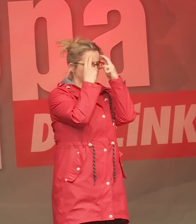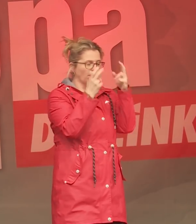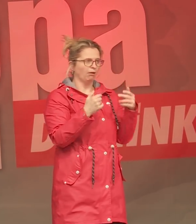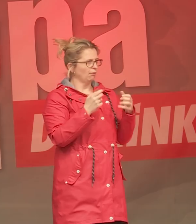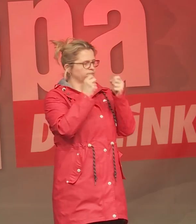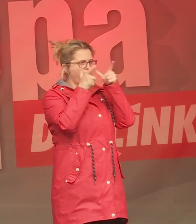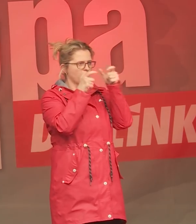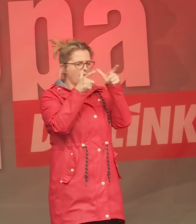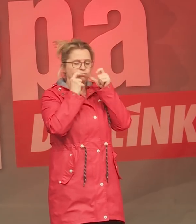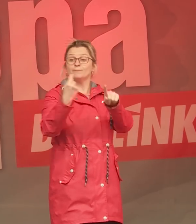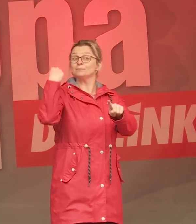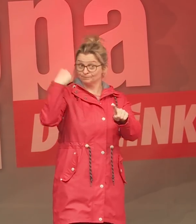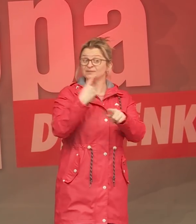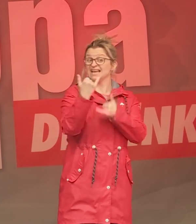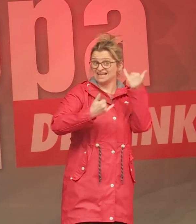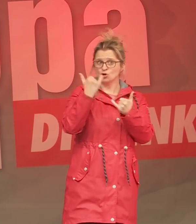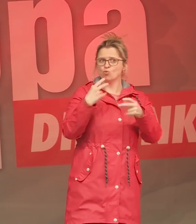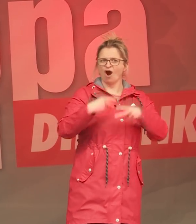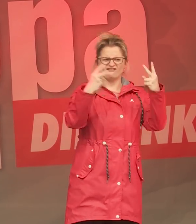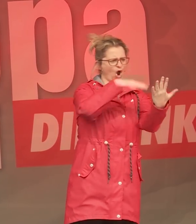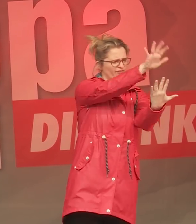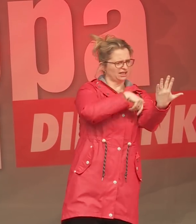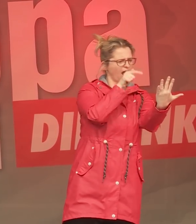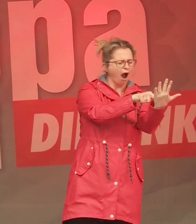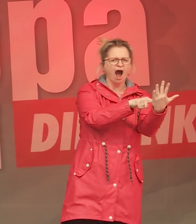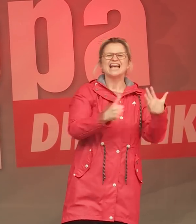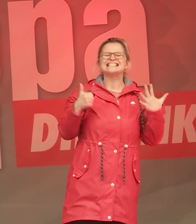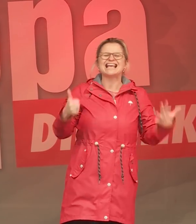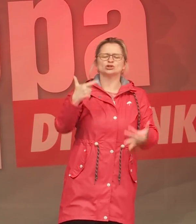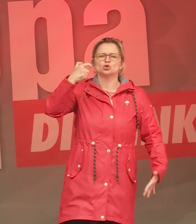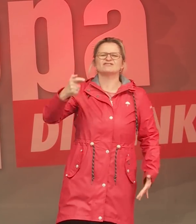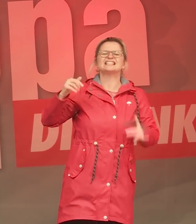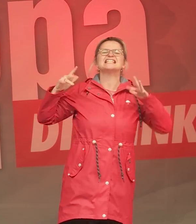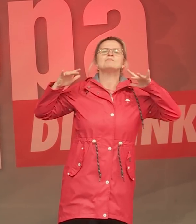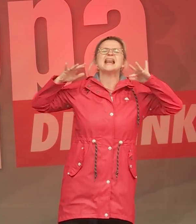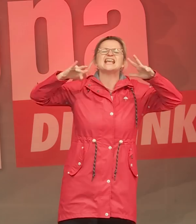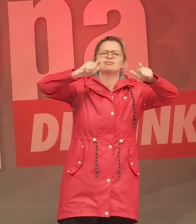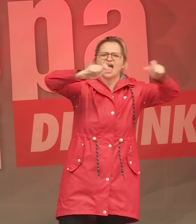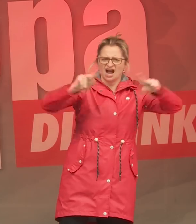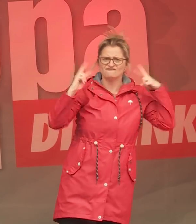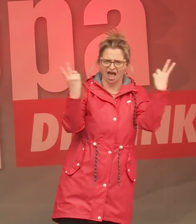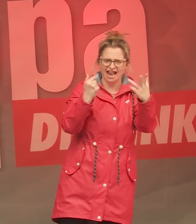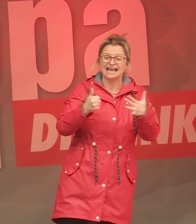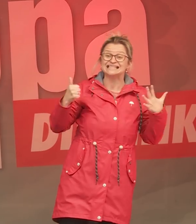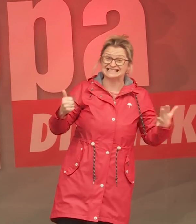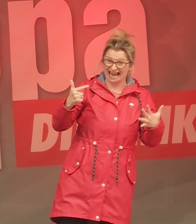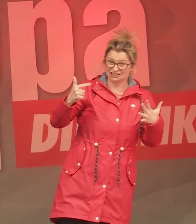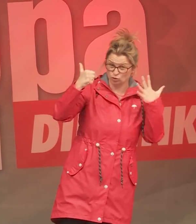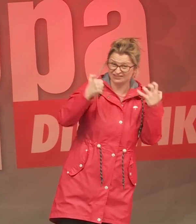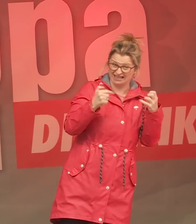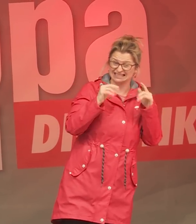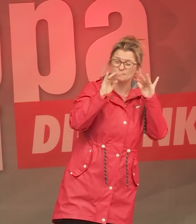Januar wurde wieder einmal veröffentlicht, 26 Milliardäre in dieser Welt, in dieser Welt 26